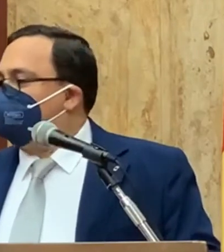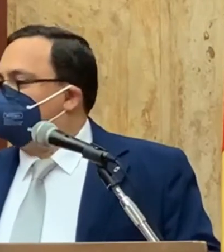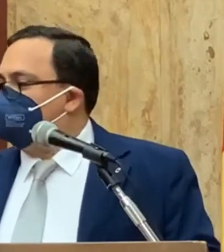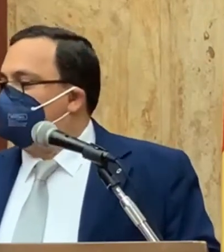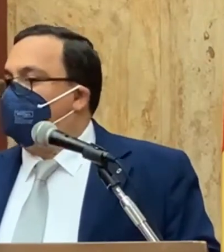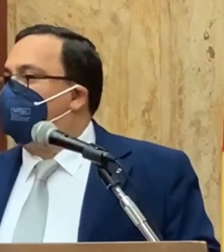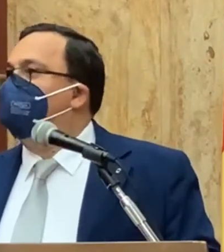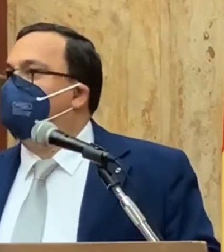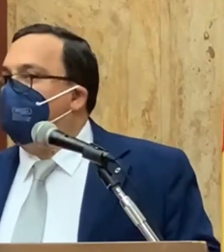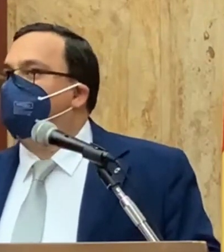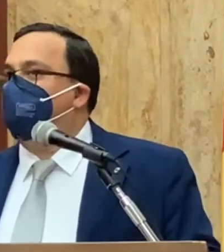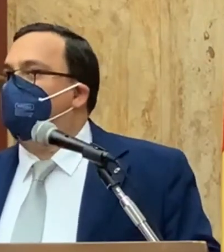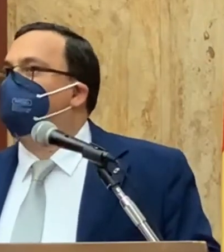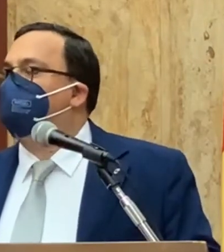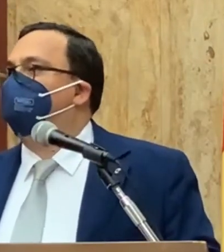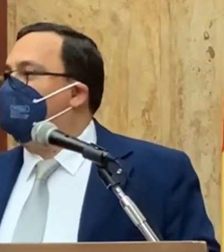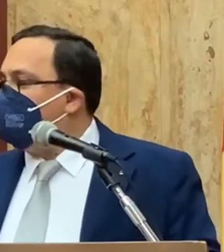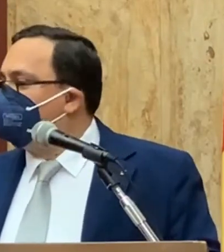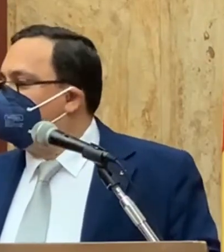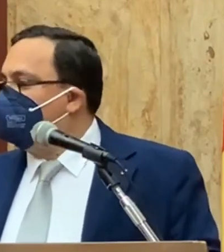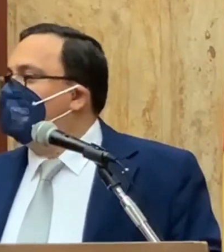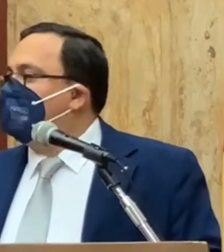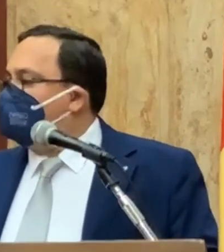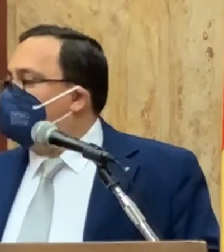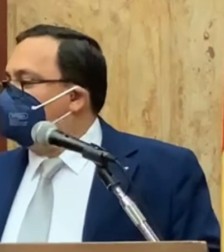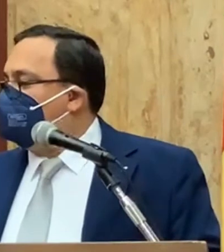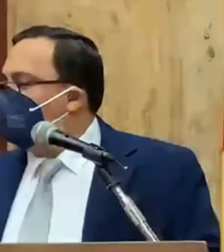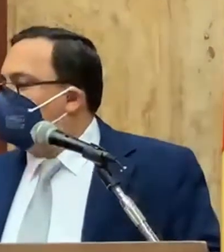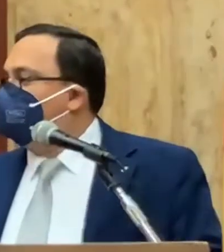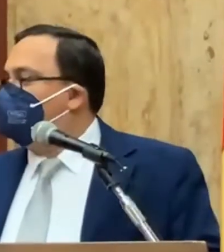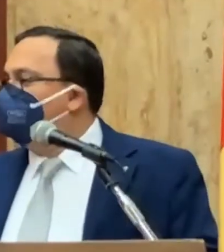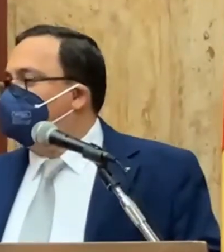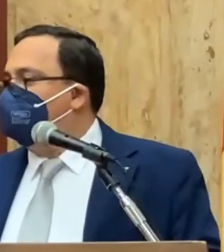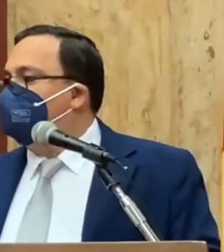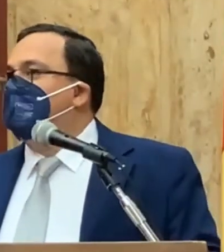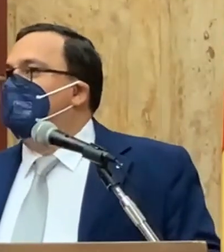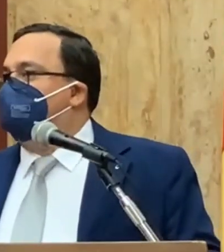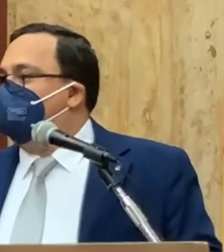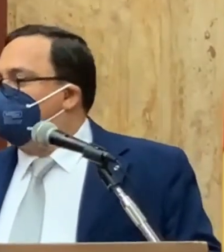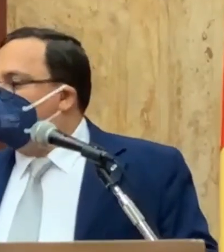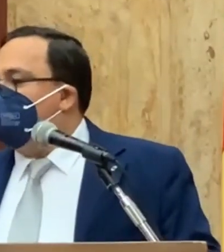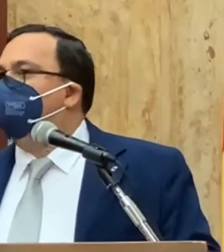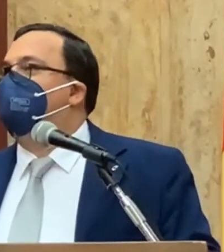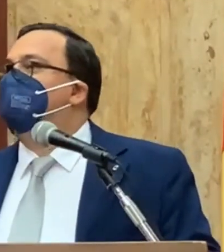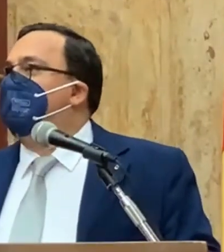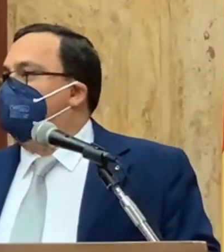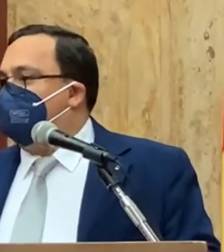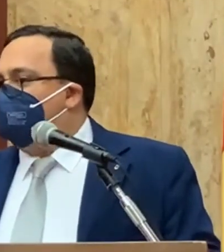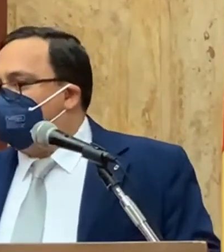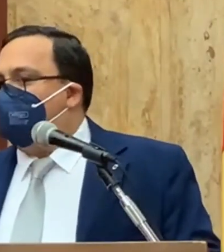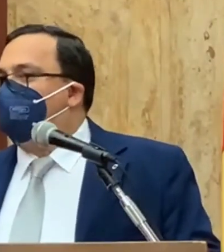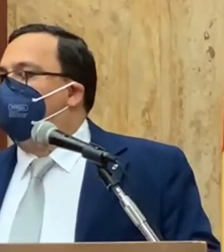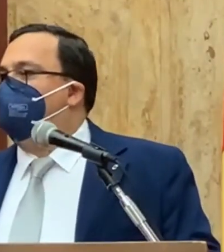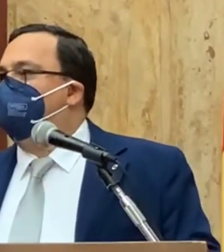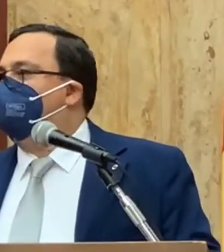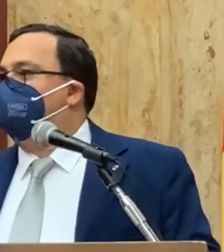si arrivasse a questo risultato. Quindi grazie davvero a tutti. Io auspico che questa collaborazione continui senza personalismi perché